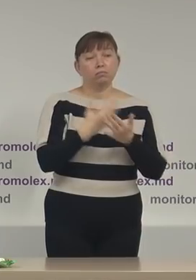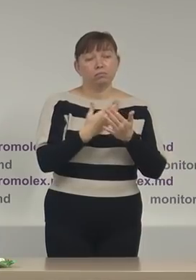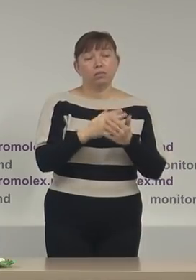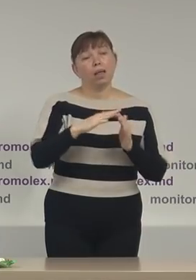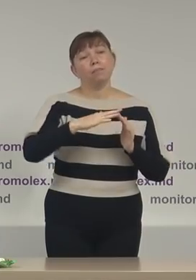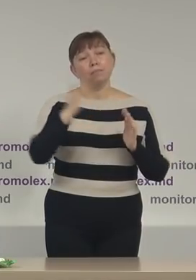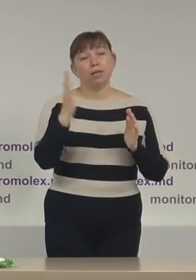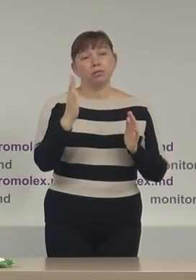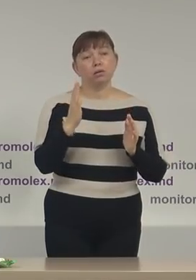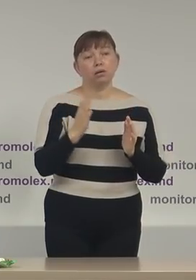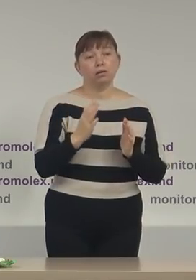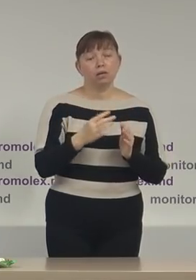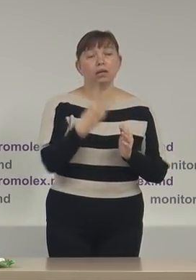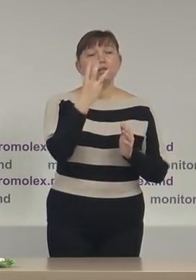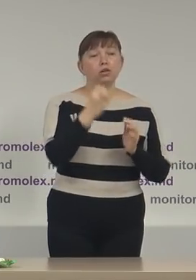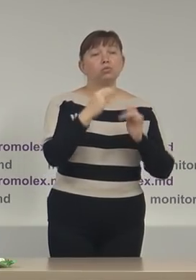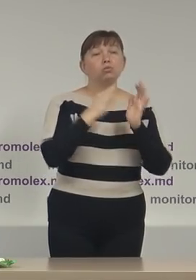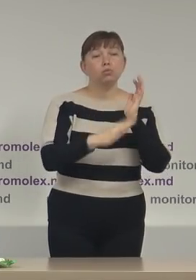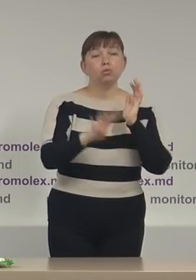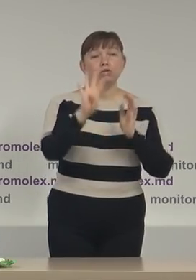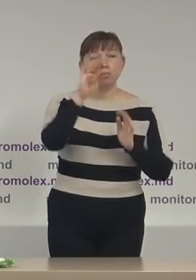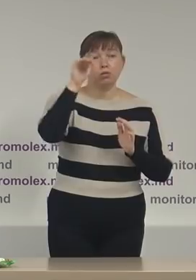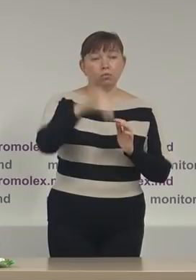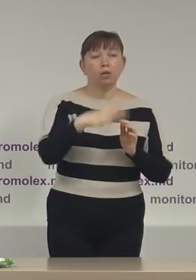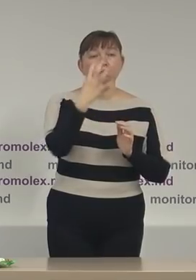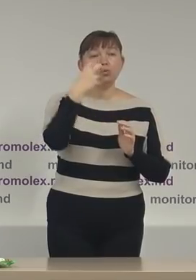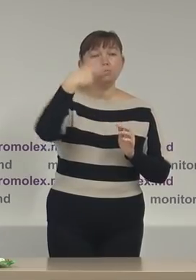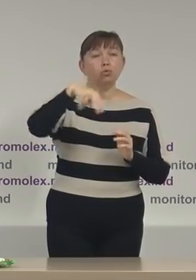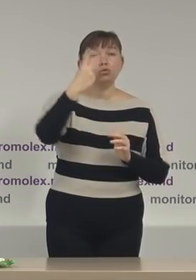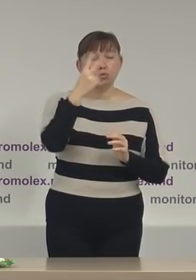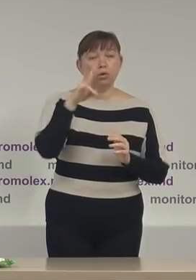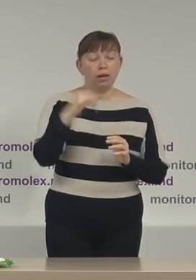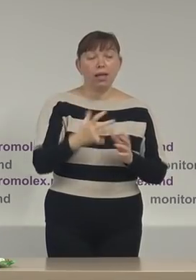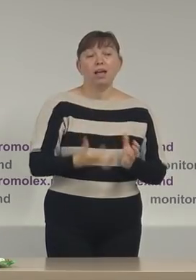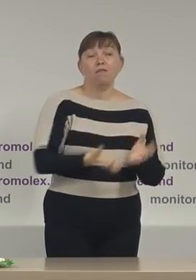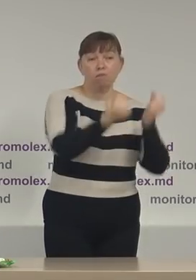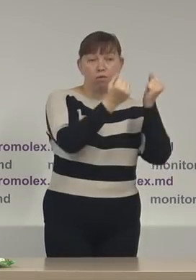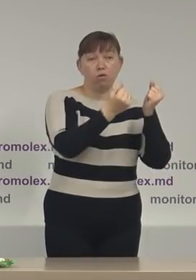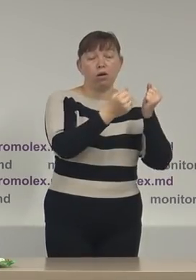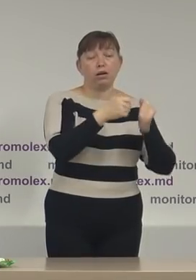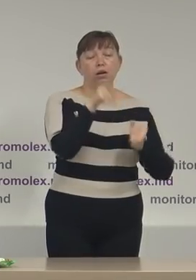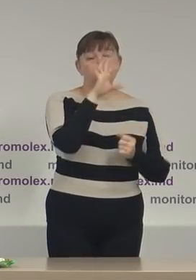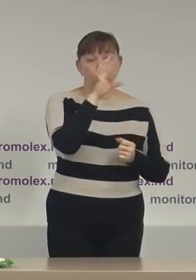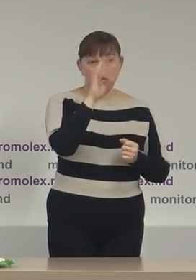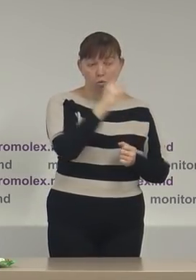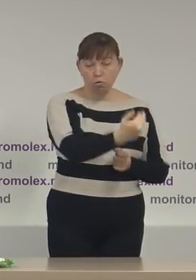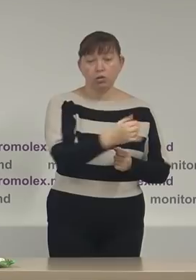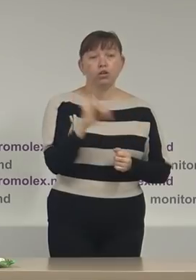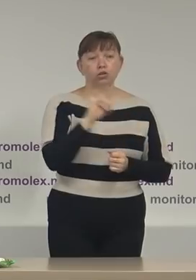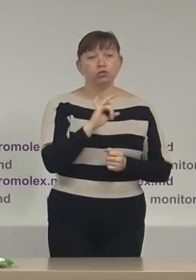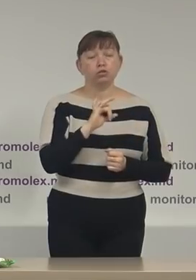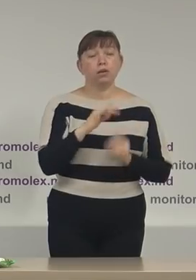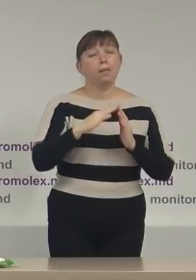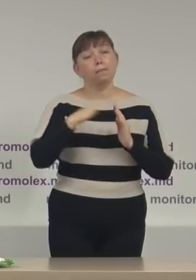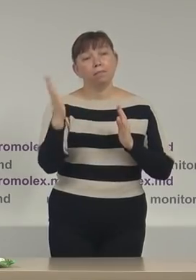peste 394 1422 lei în făvarea candidatului independent Igor Dodon și